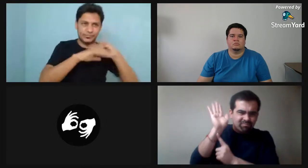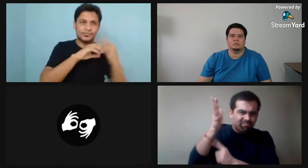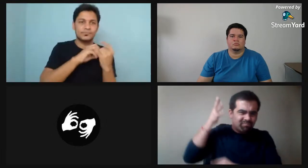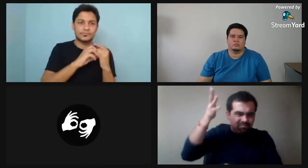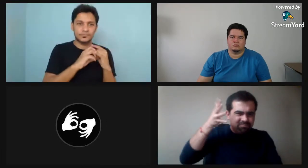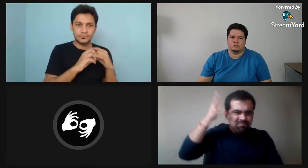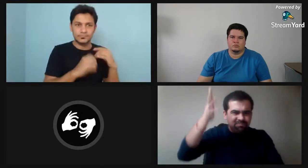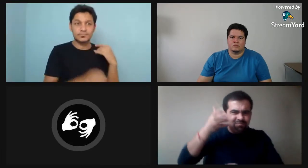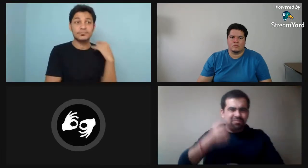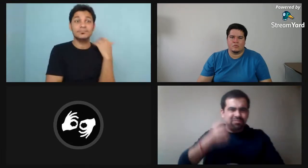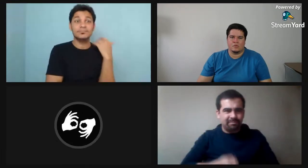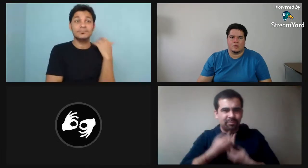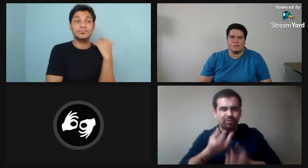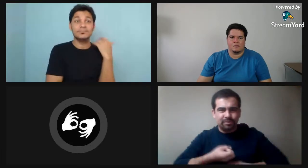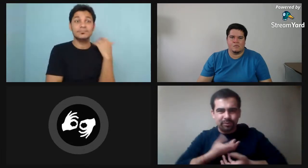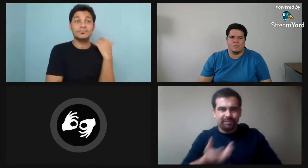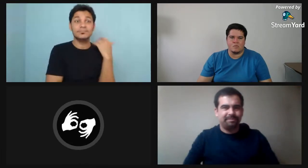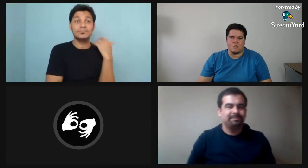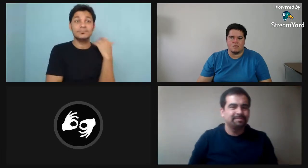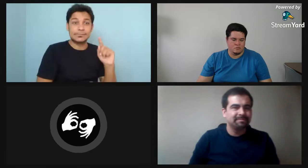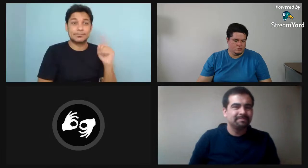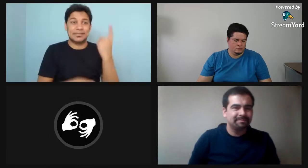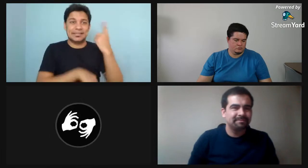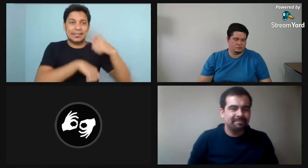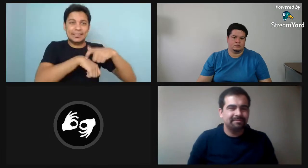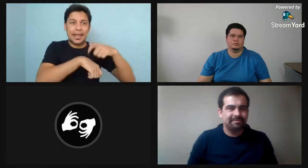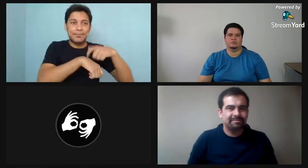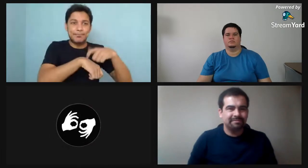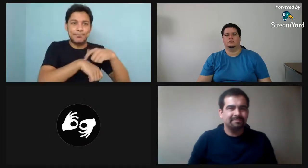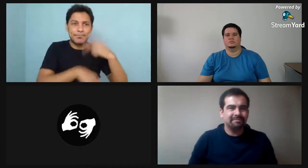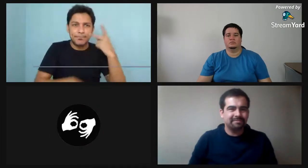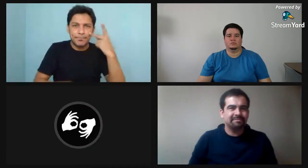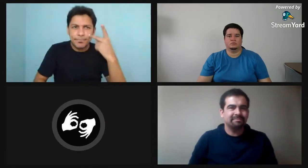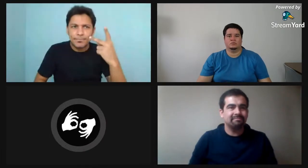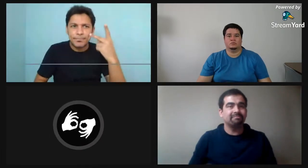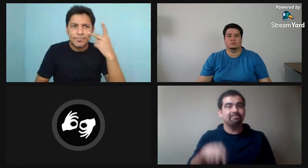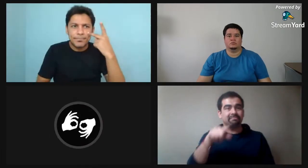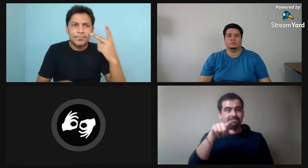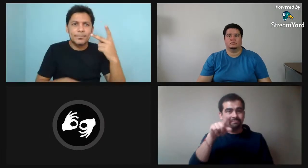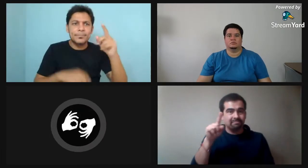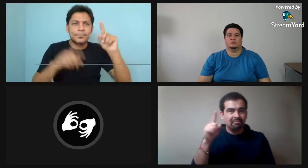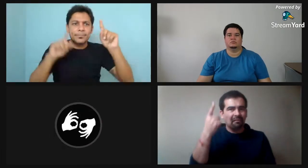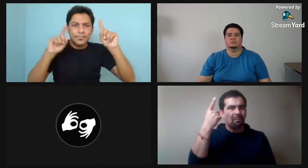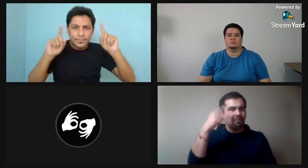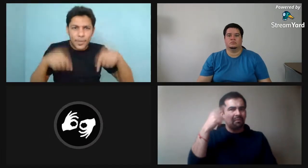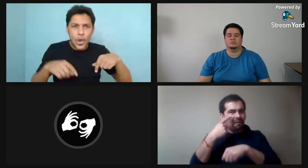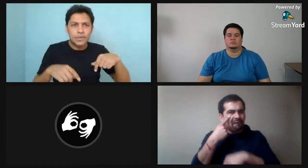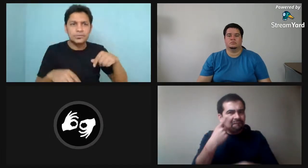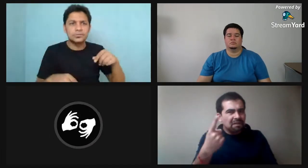él ha ido recorriendo y mostrando sobre la poesía vernáculo visual